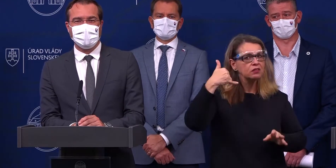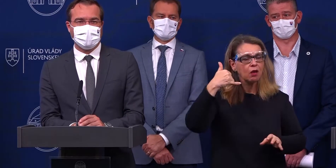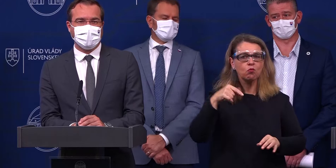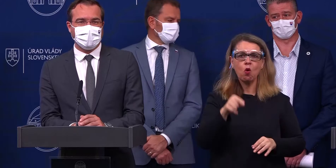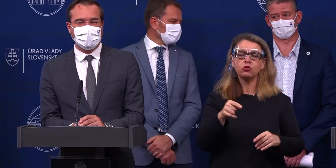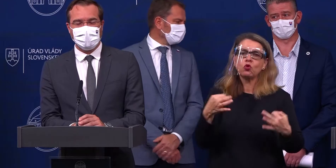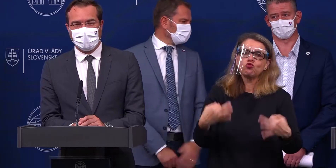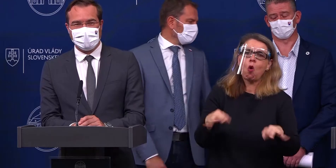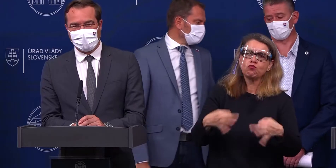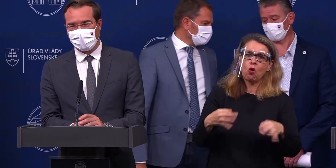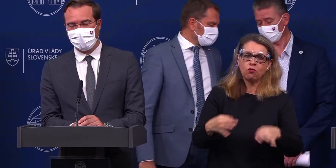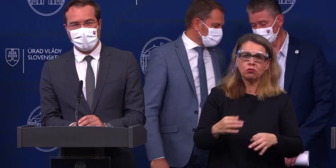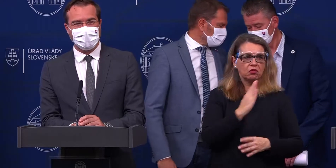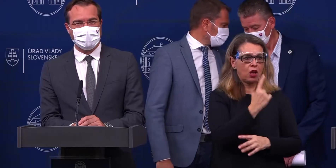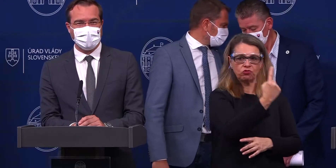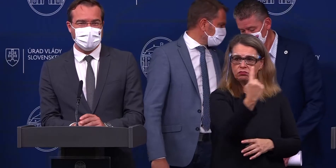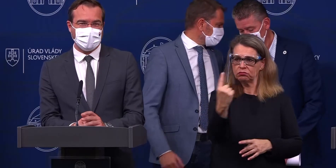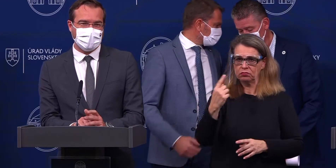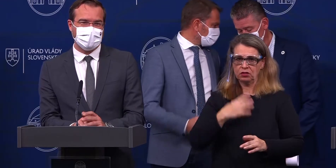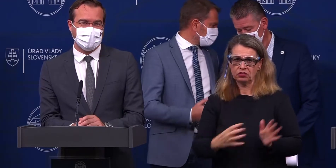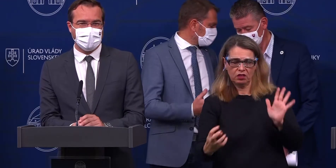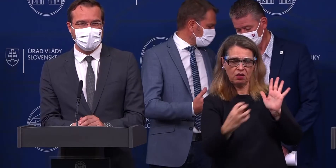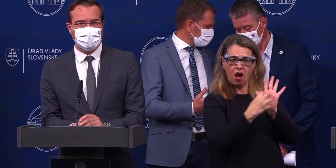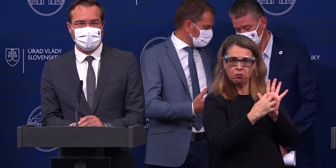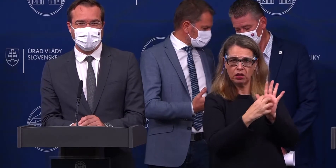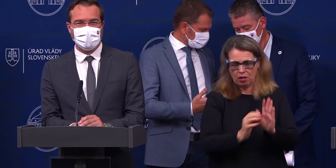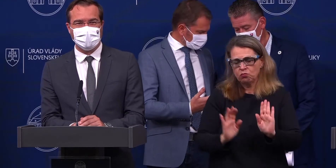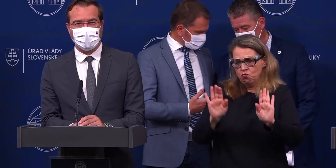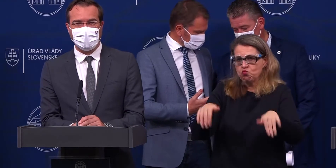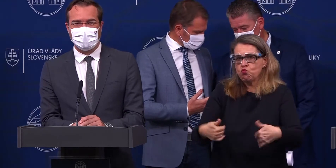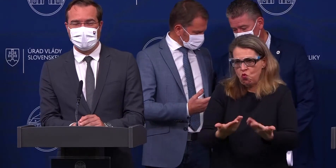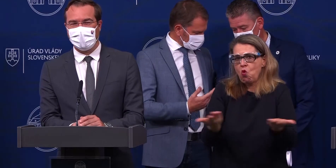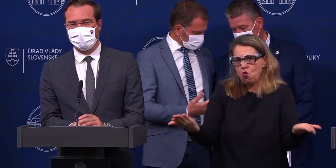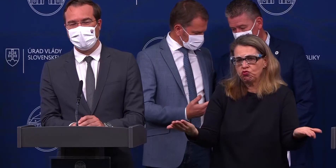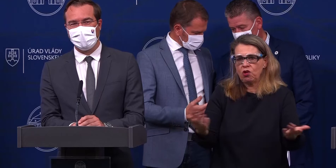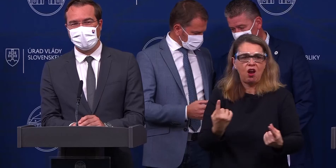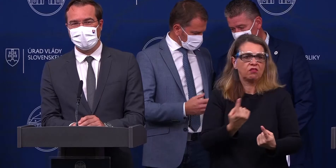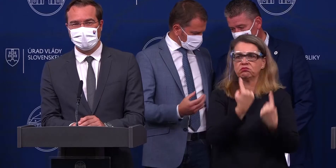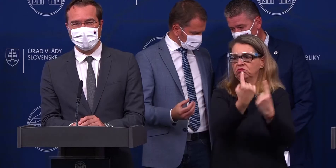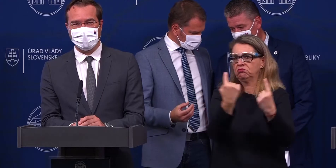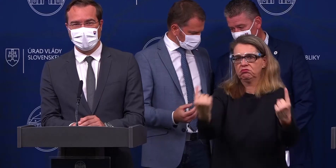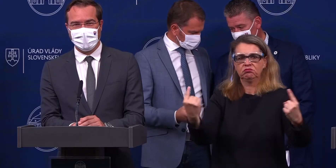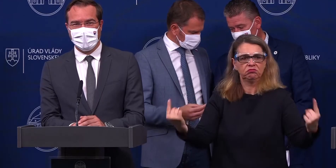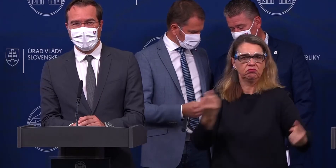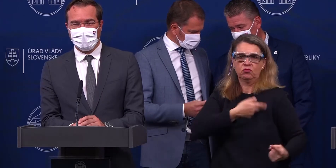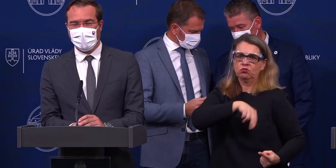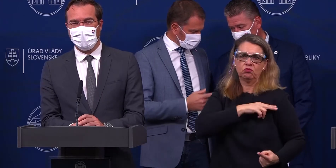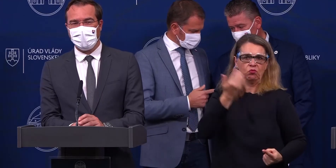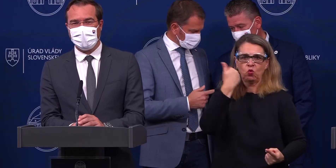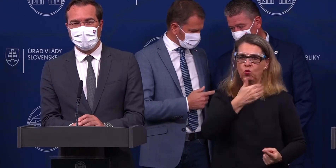kto by si chcel individuálne sám takúto aplikáciu nainstalovať, samozrejme nainstalovať môže, ale je to stále na zodpovednosti ľudí. Takže